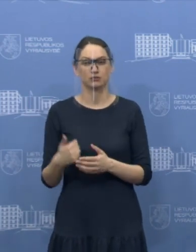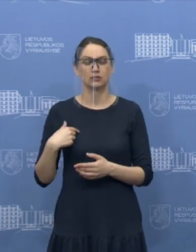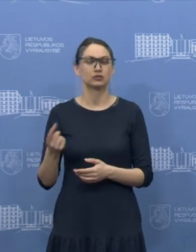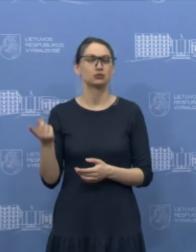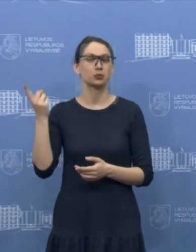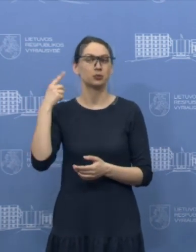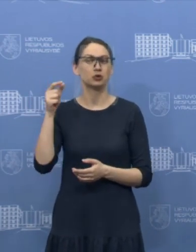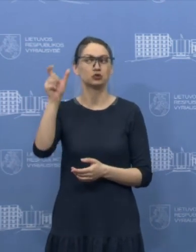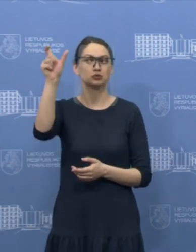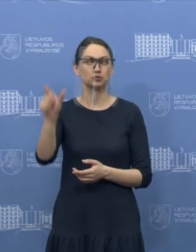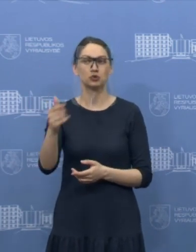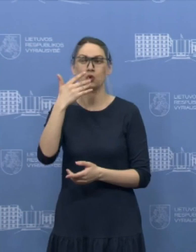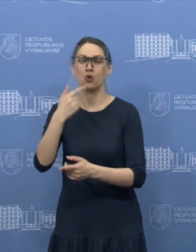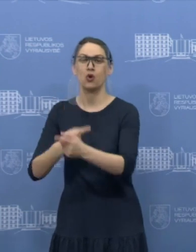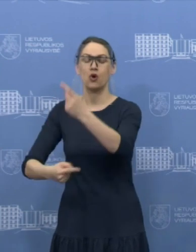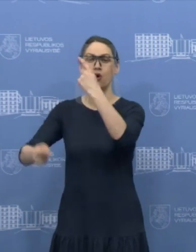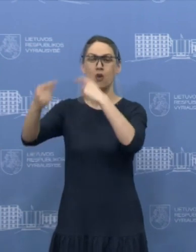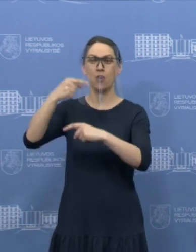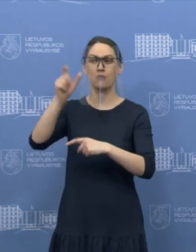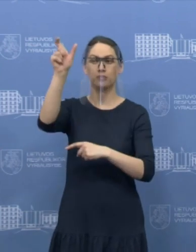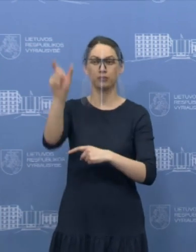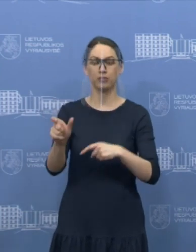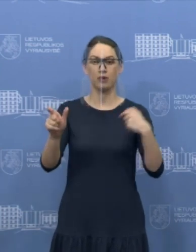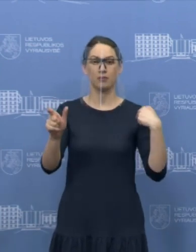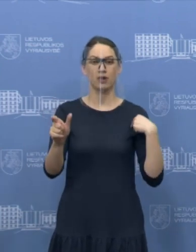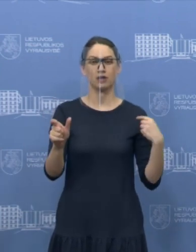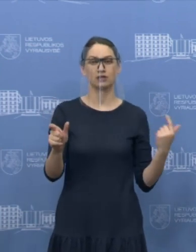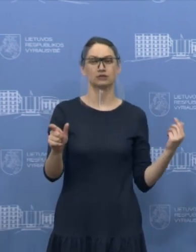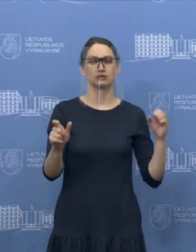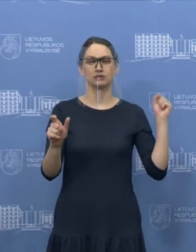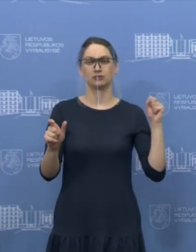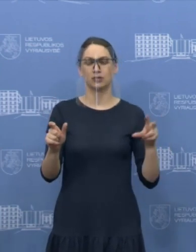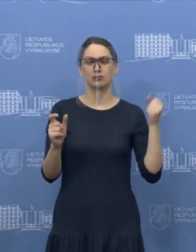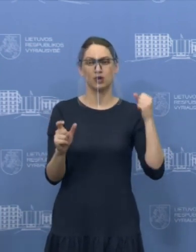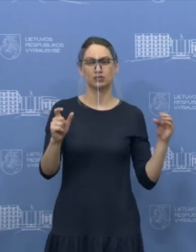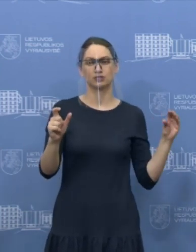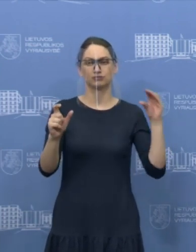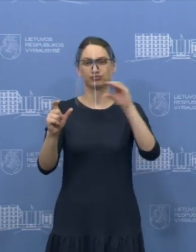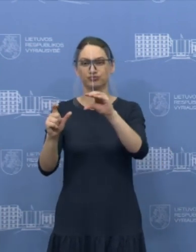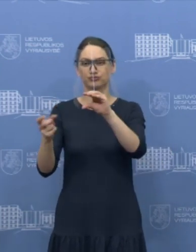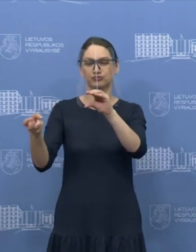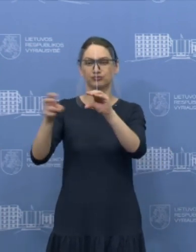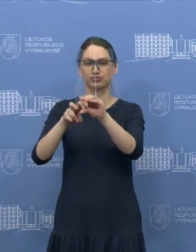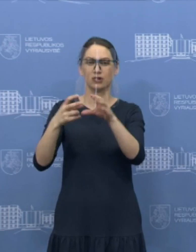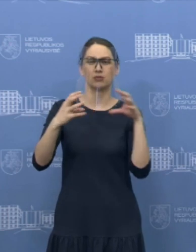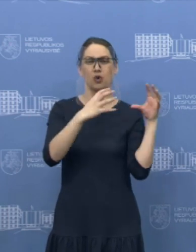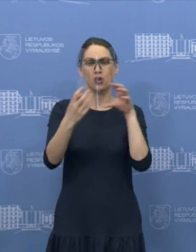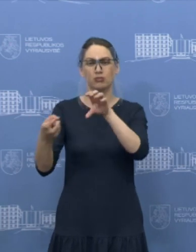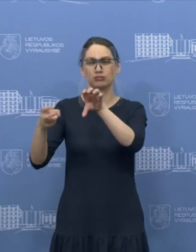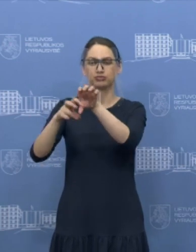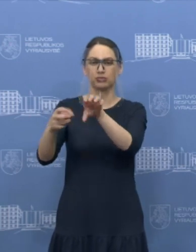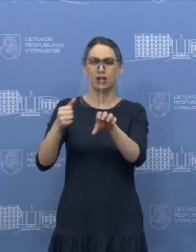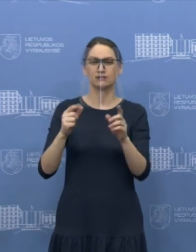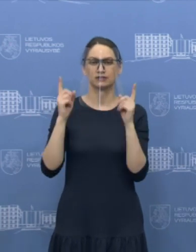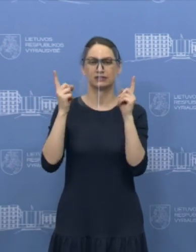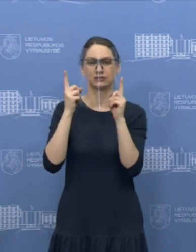žmogus atvyksta, mes siunčiame transportą specialiai parengtą jam parvežti į savivaldybę, jeigu jisai neturi galimybę saugiai